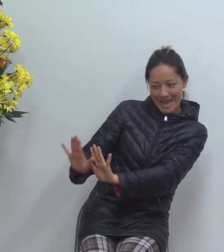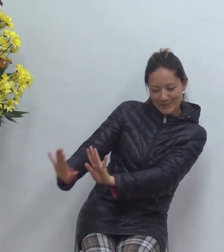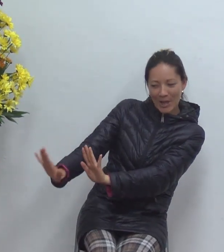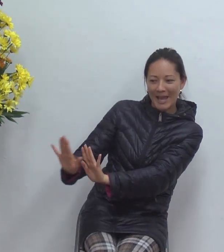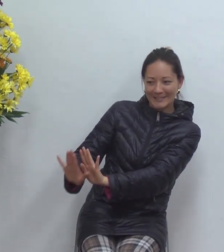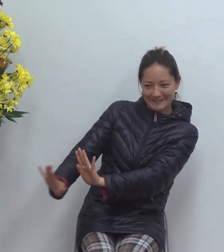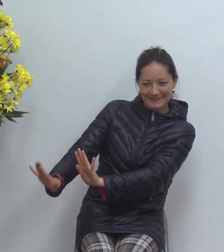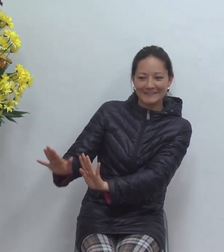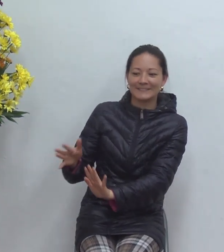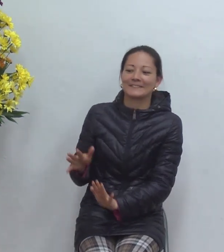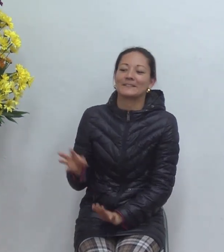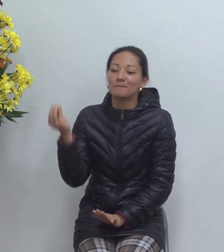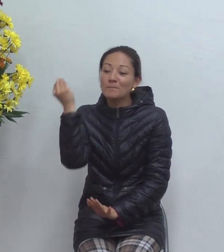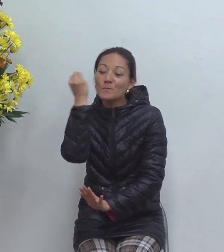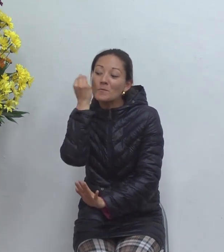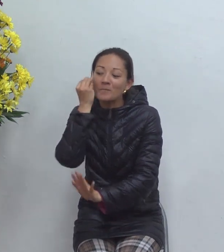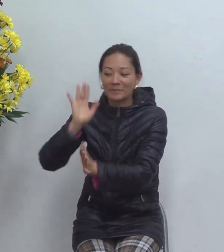salúdame lejitos y brincando viejo